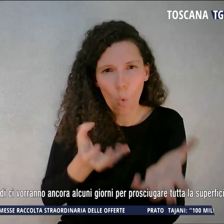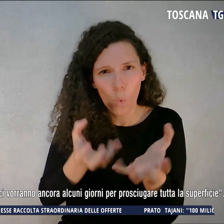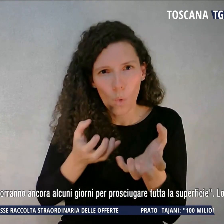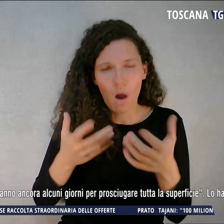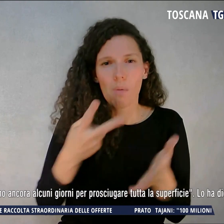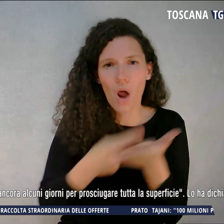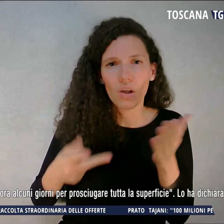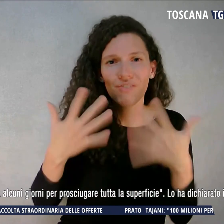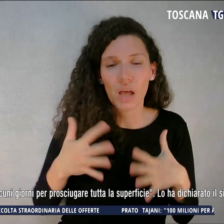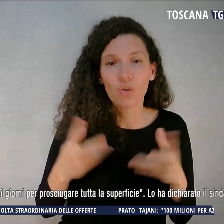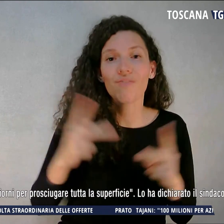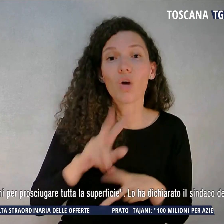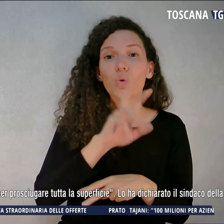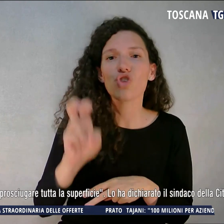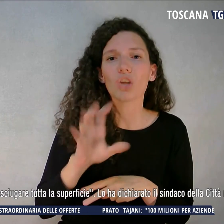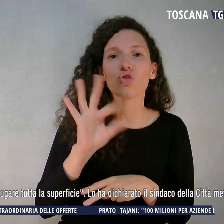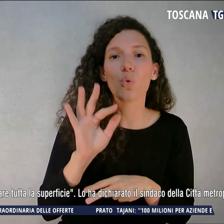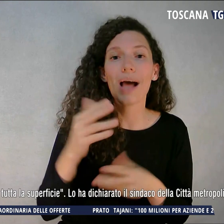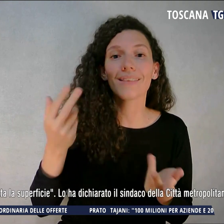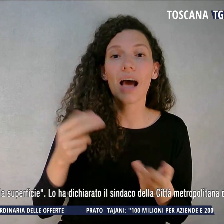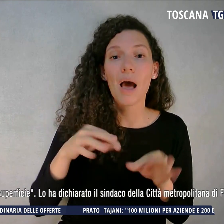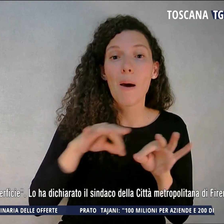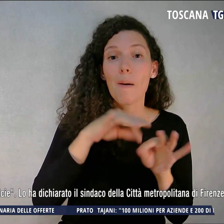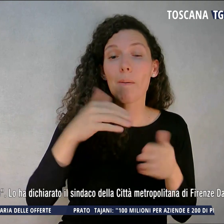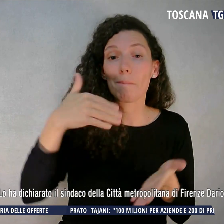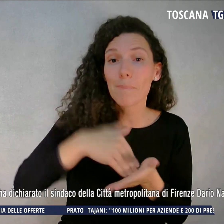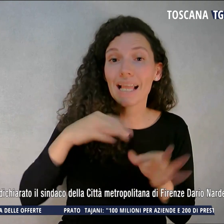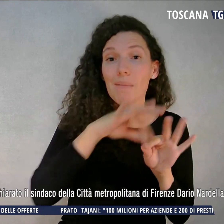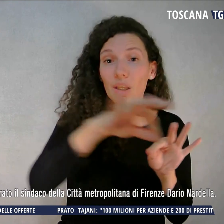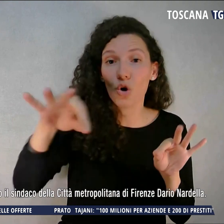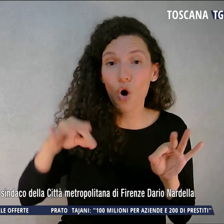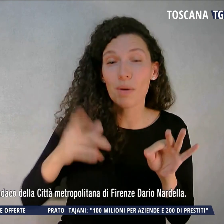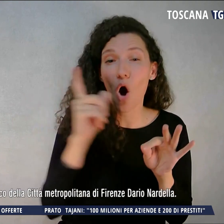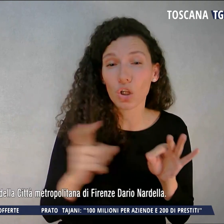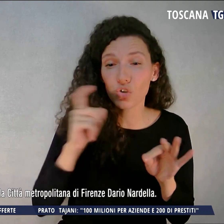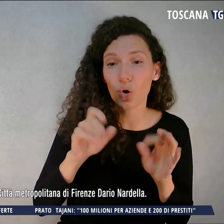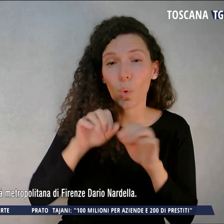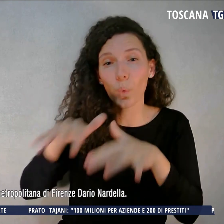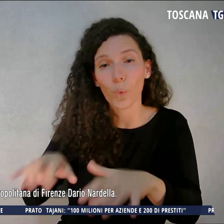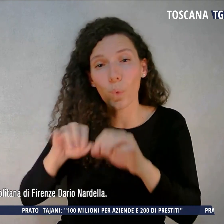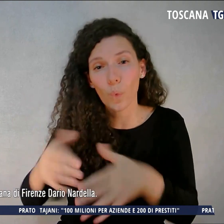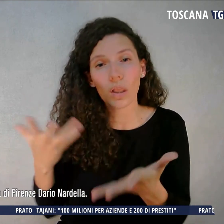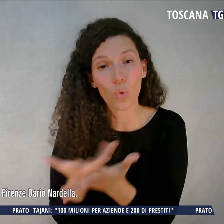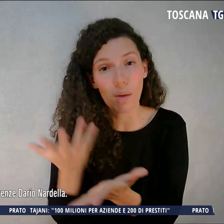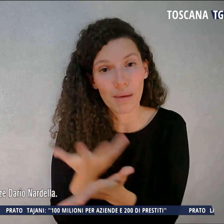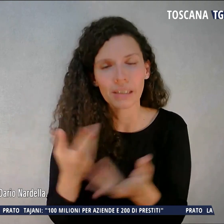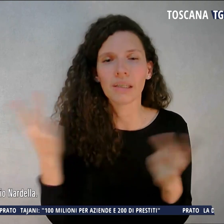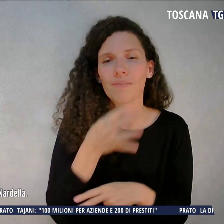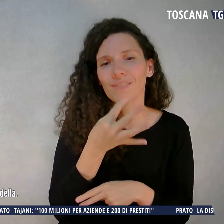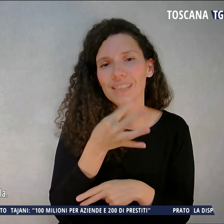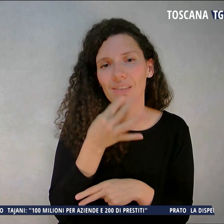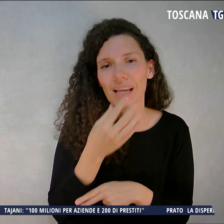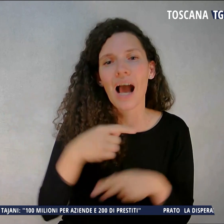circa 250 mila metri cubi al giorno, quindi ci vorranno ancora alcuni giorni per prosciugare tutta la